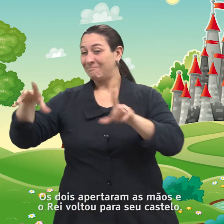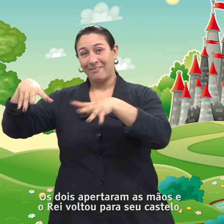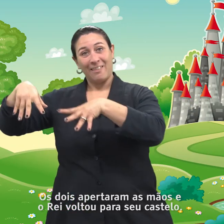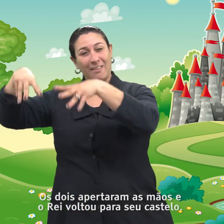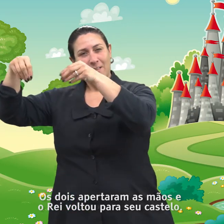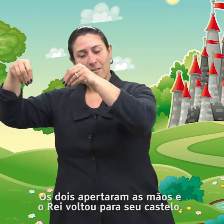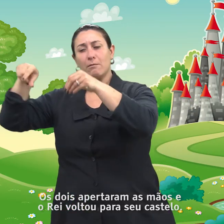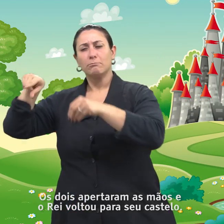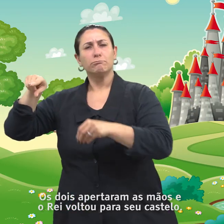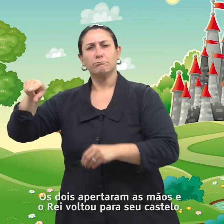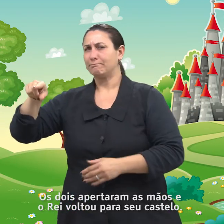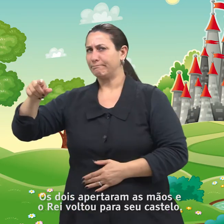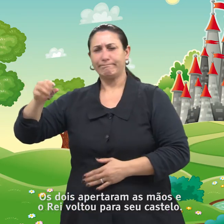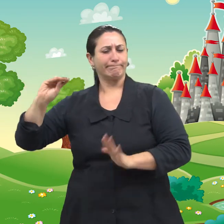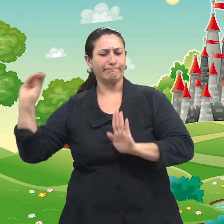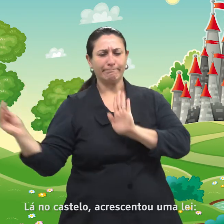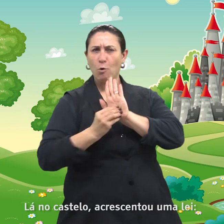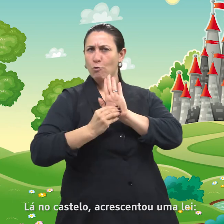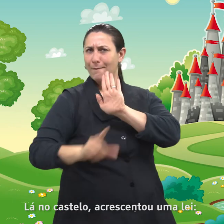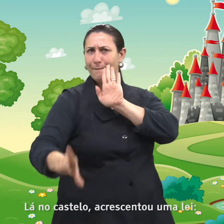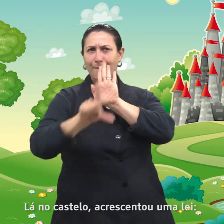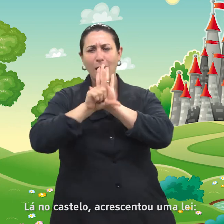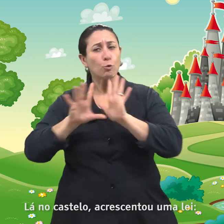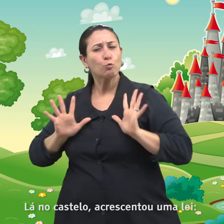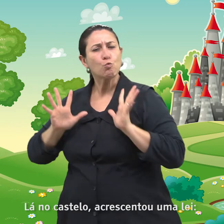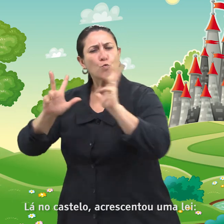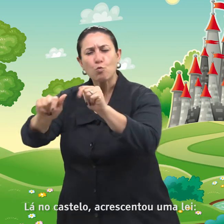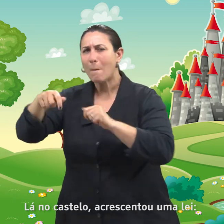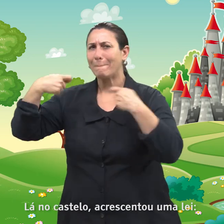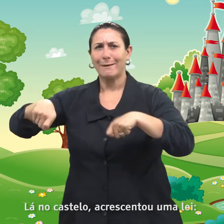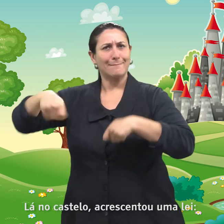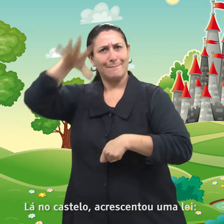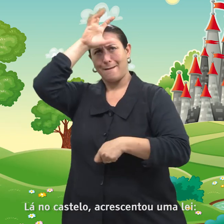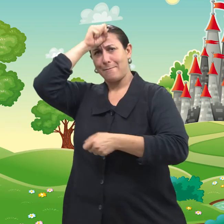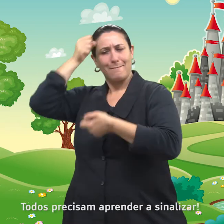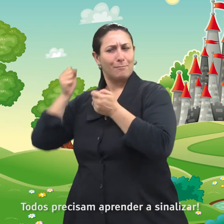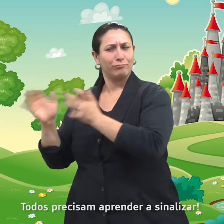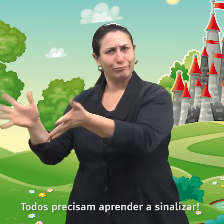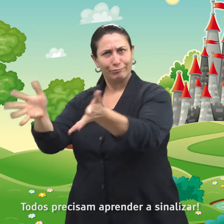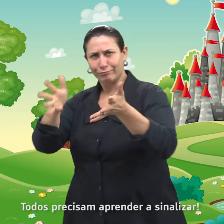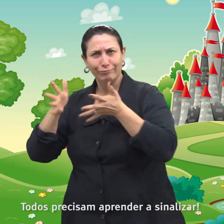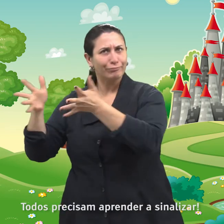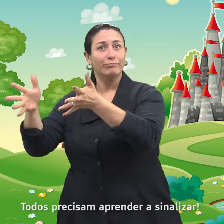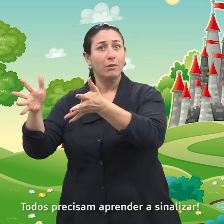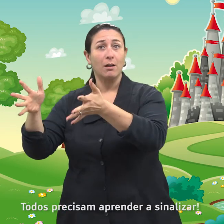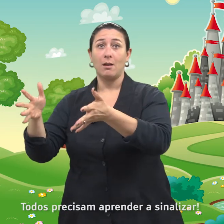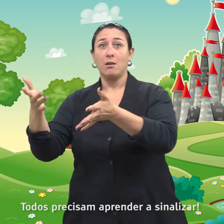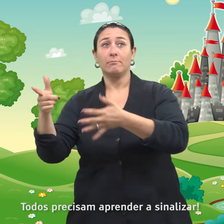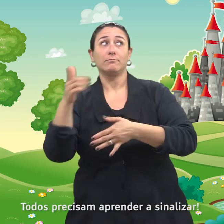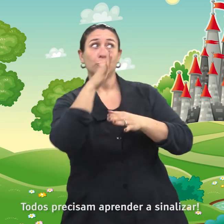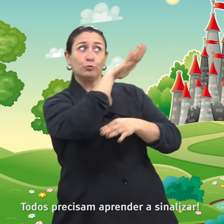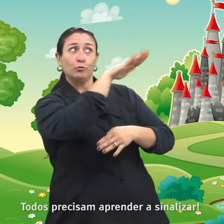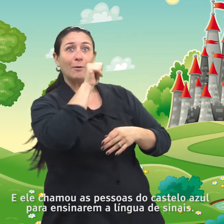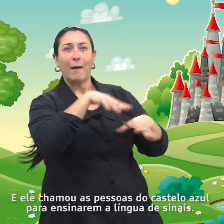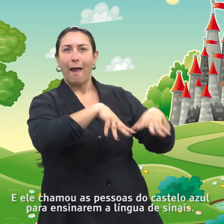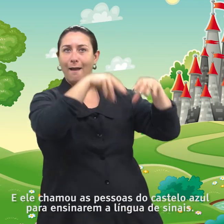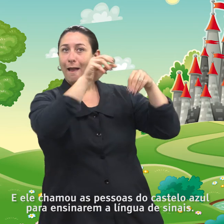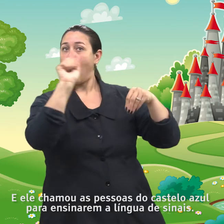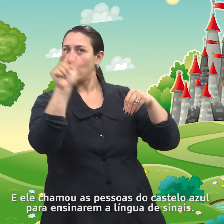rei voltou para seu castelo. Lá no castelo, acrescentou uma lei. Todos precisam aprender a sinalizar. E ele chamou